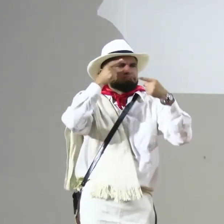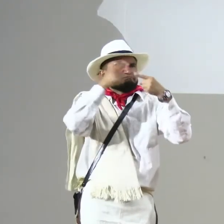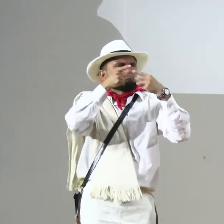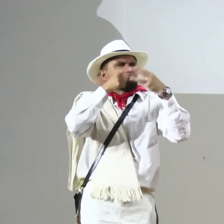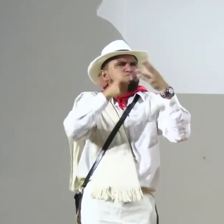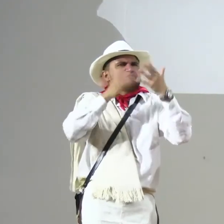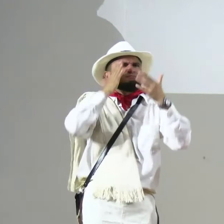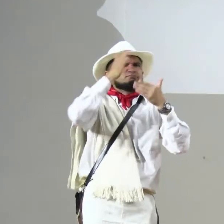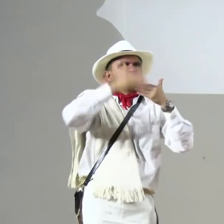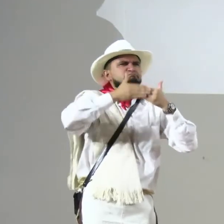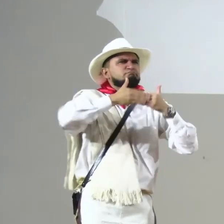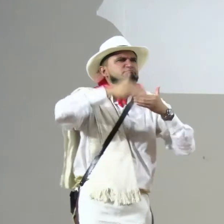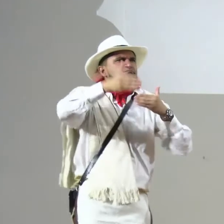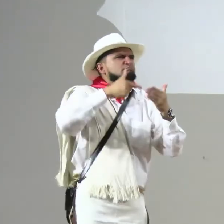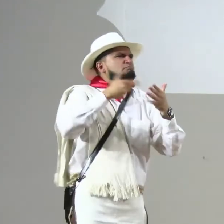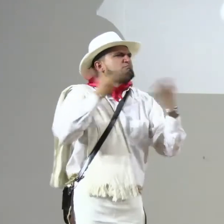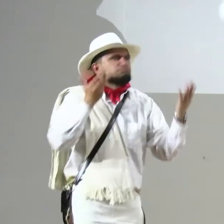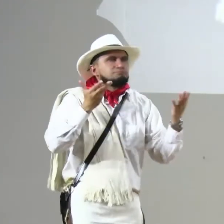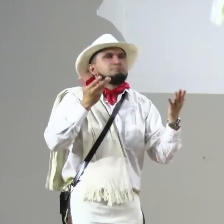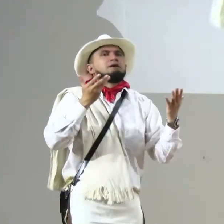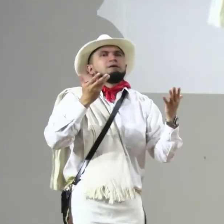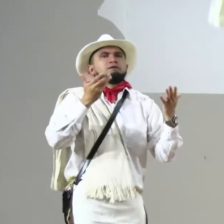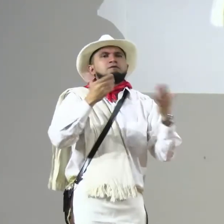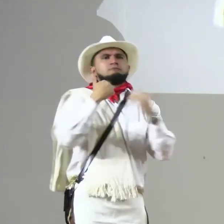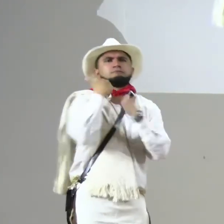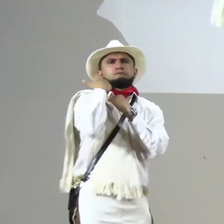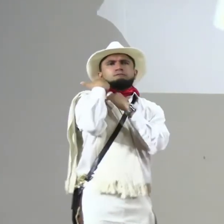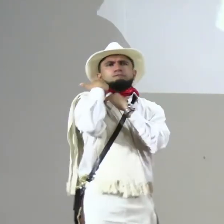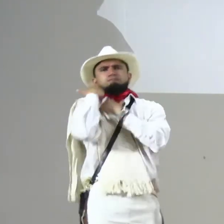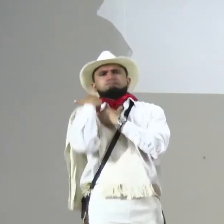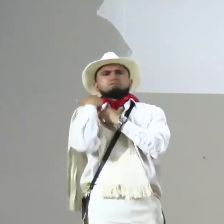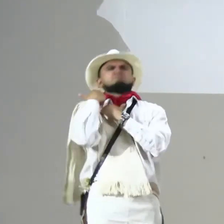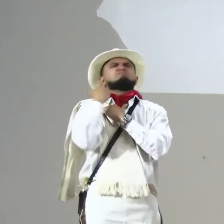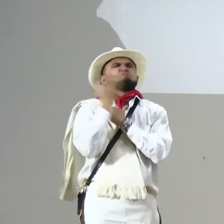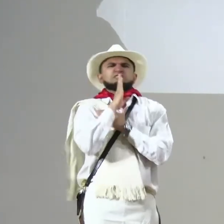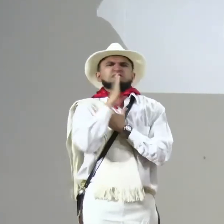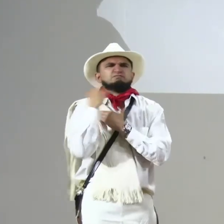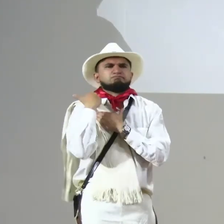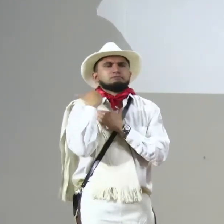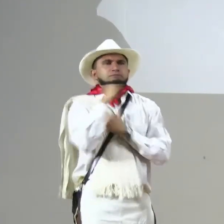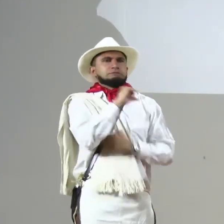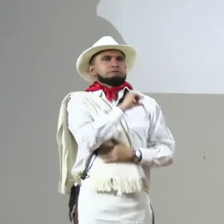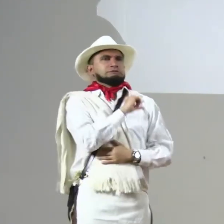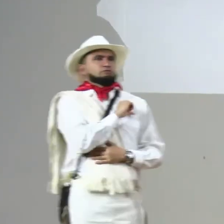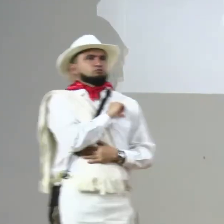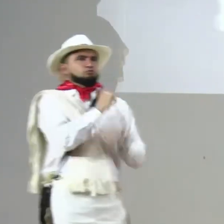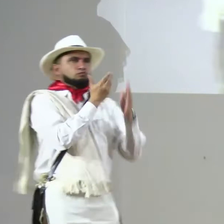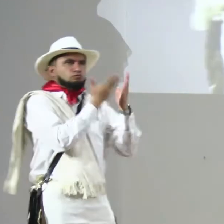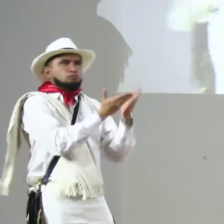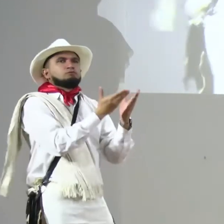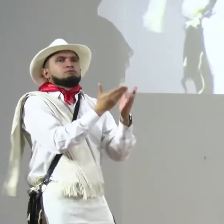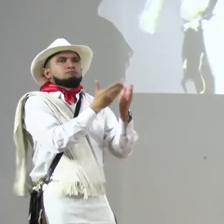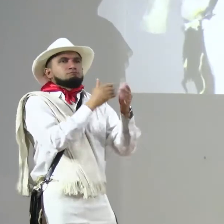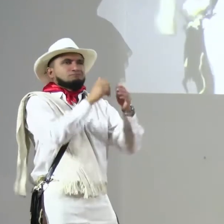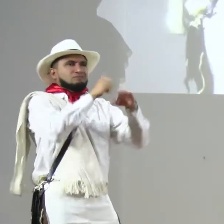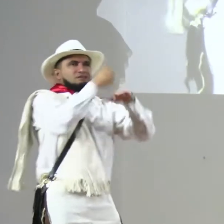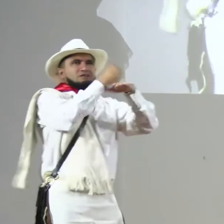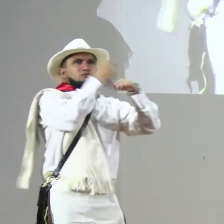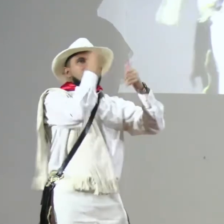Vamos a hablar acerca de los retos que hay acerca de la educación inclusiva para el futuro. Y en